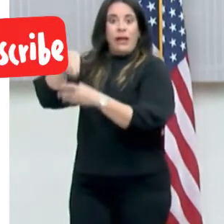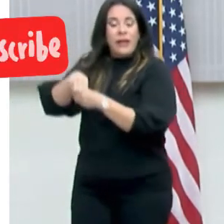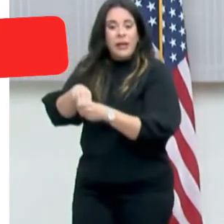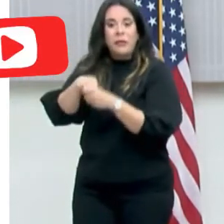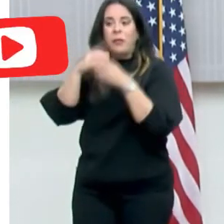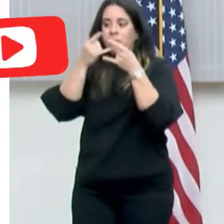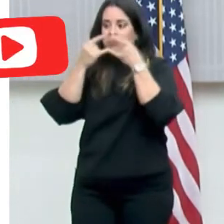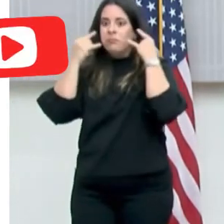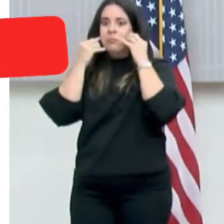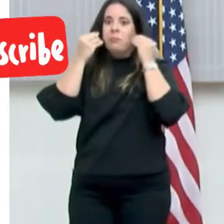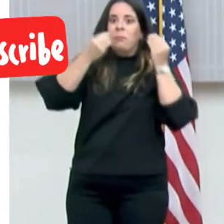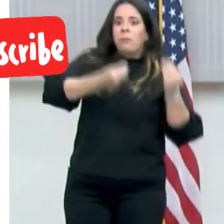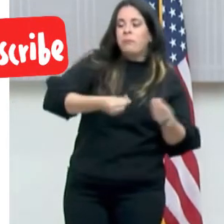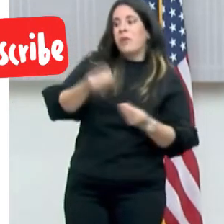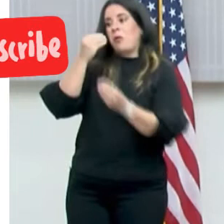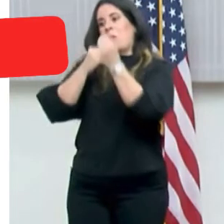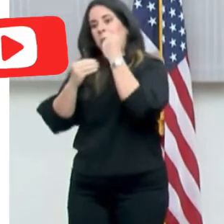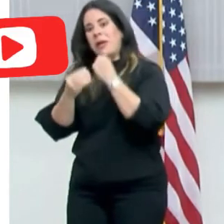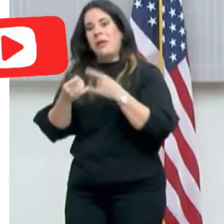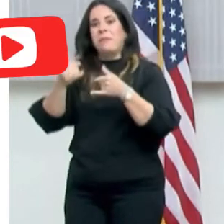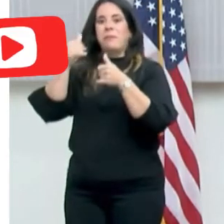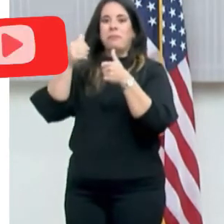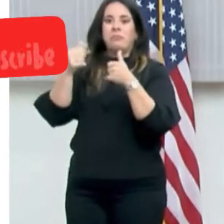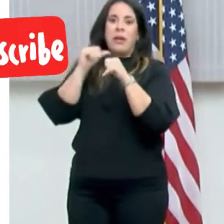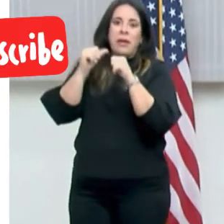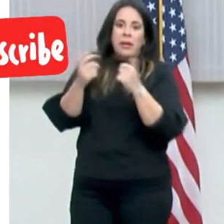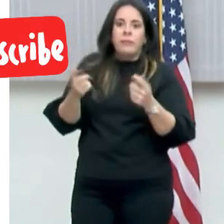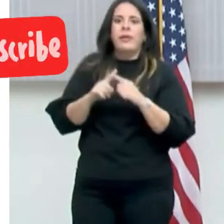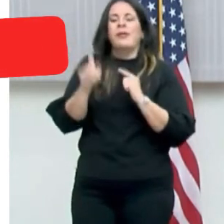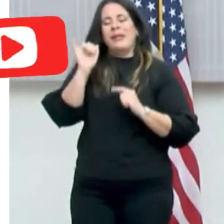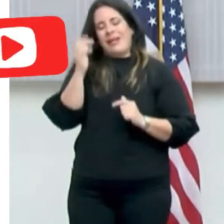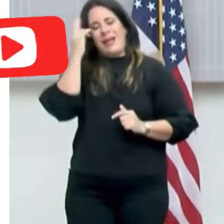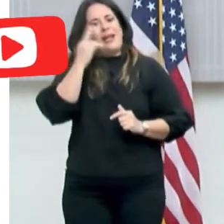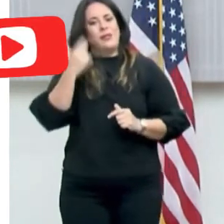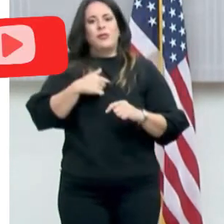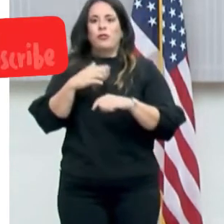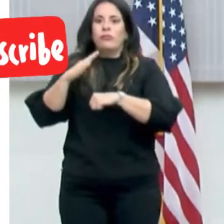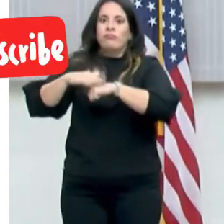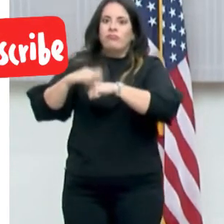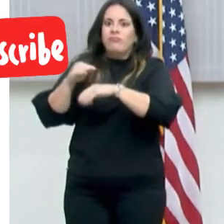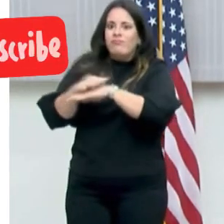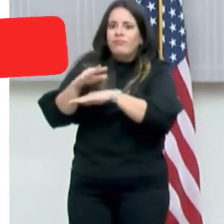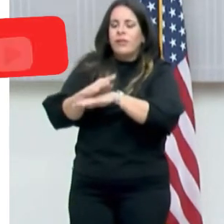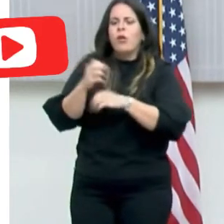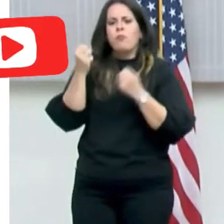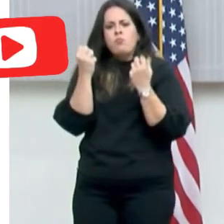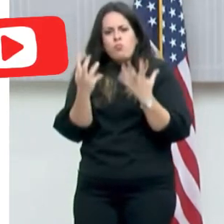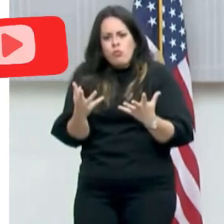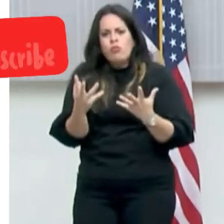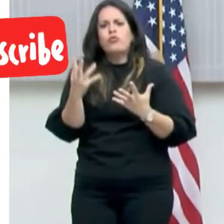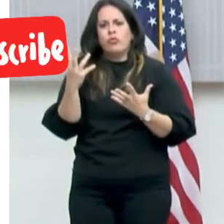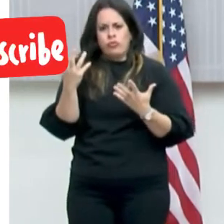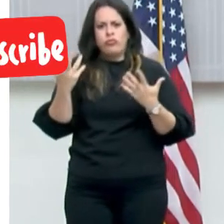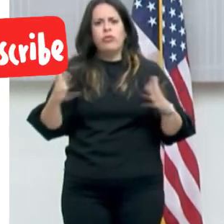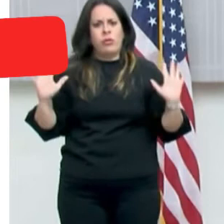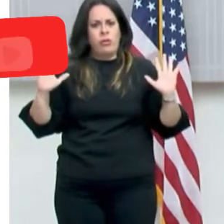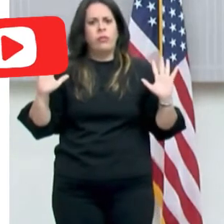bebidas o alimentos, eso es así, pero por eso mismo es que estamos exhortándolos y muchos han seguido la